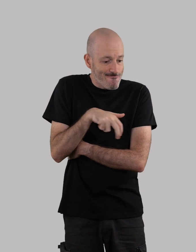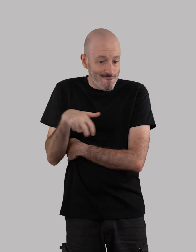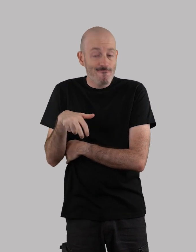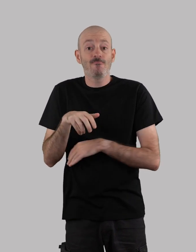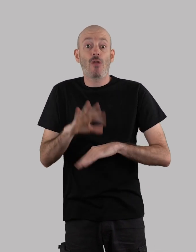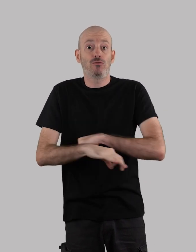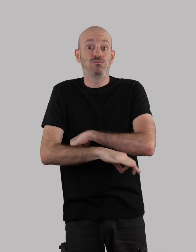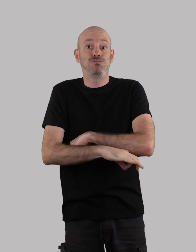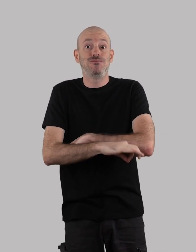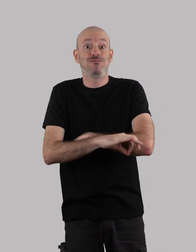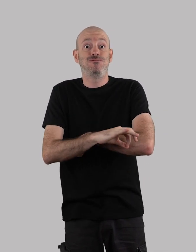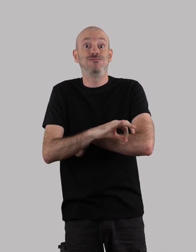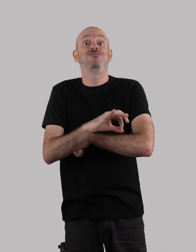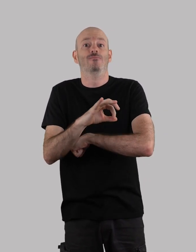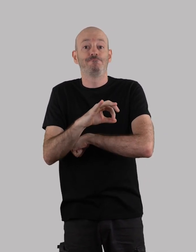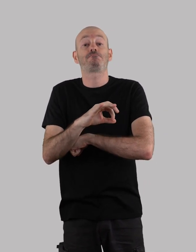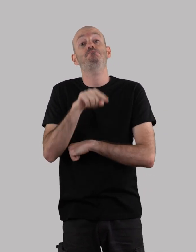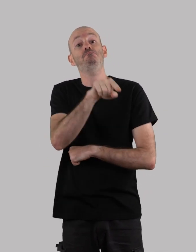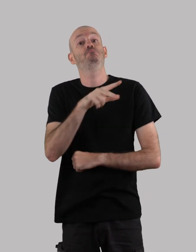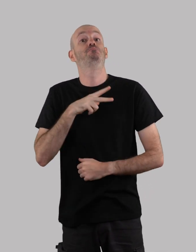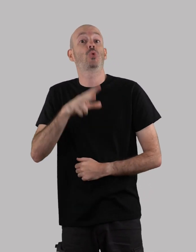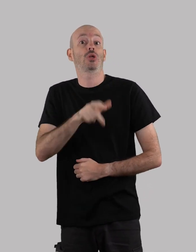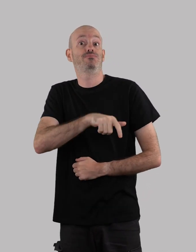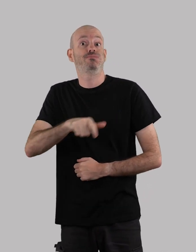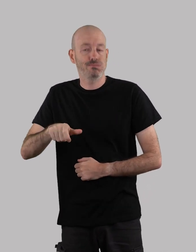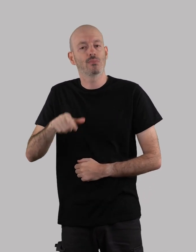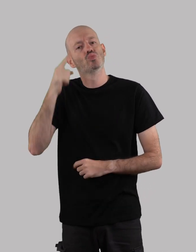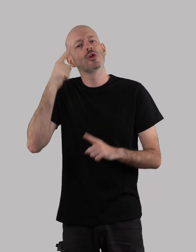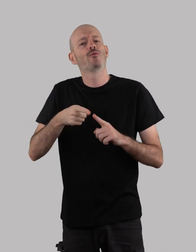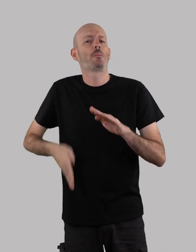Quando o sol nasceu, os portugueses partiram para a luta.